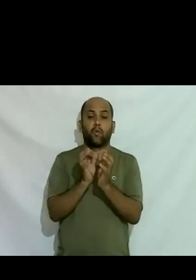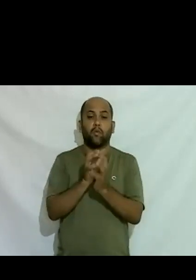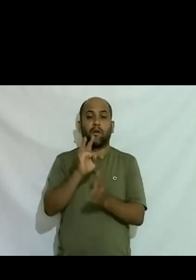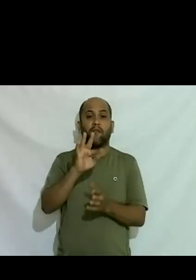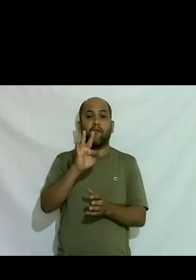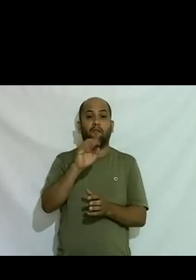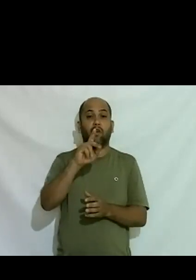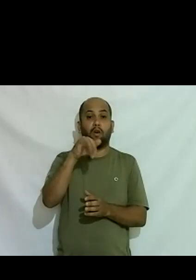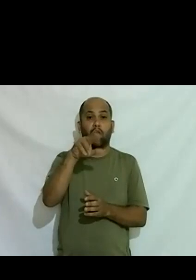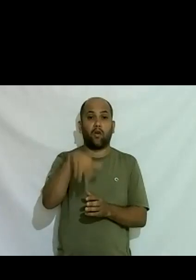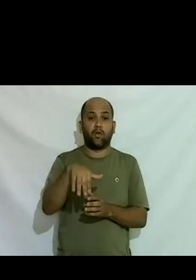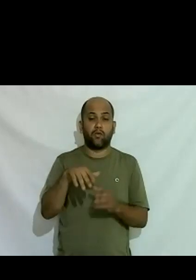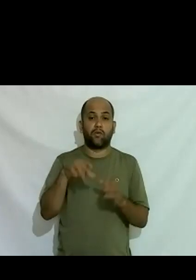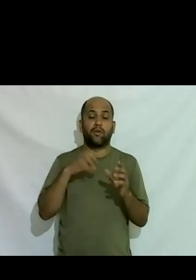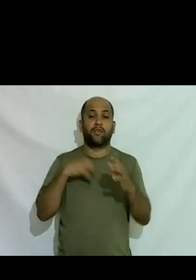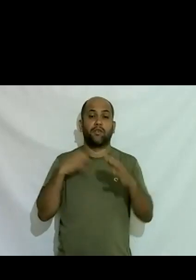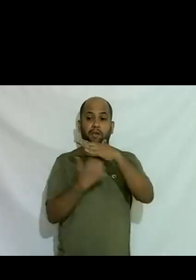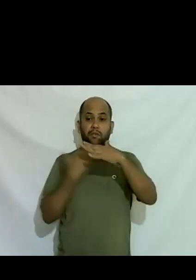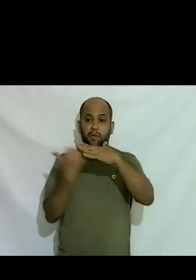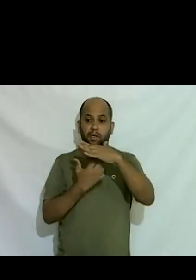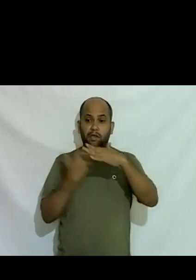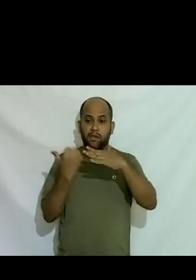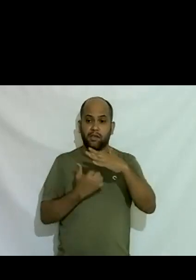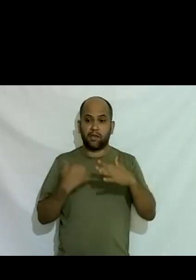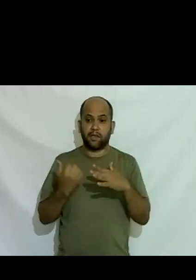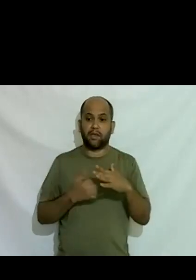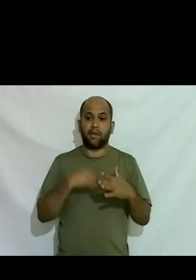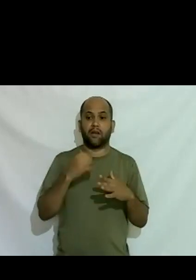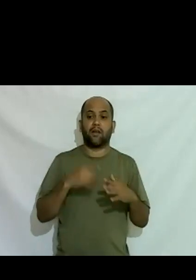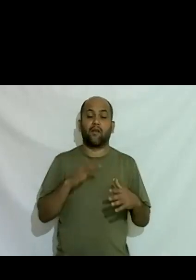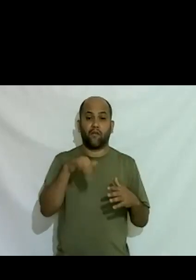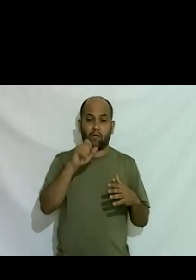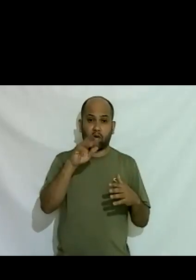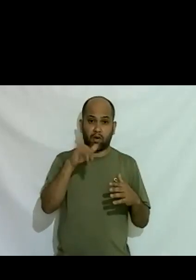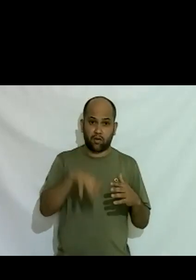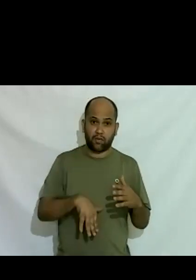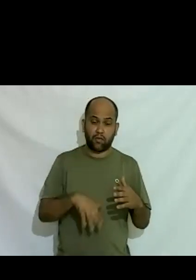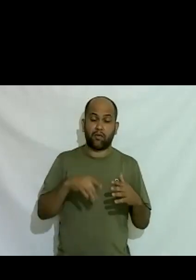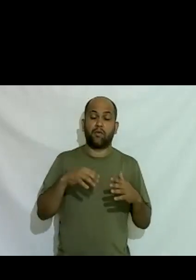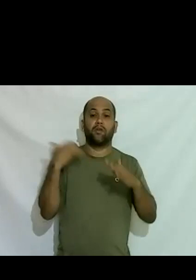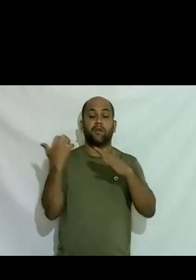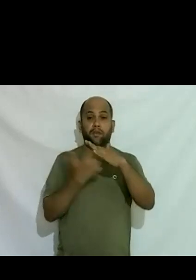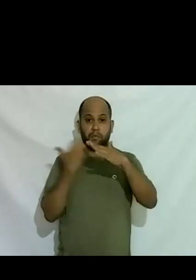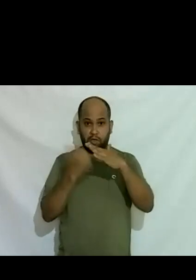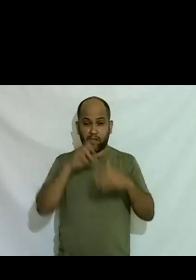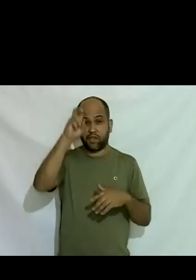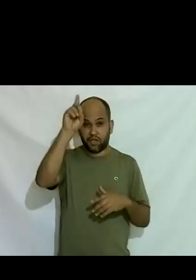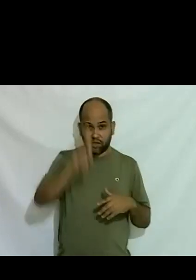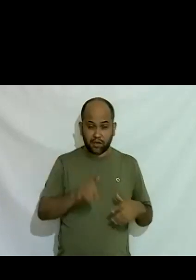empresas se vocês quiserem existe até hoje chamar fórum de empresas LGBT fórum de empresas e direitos LGBT mas